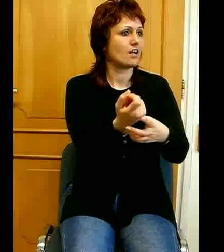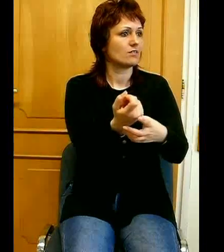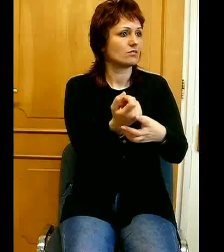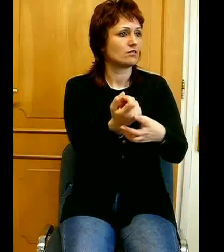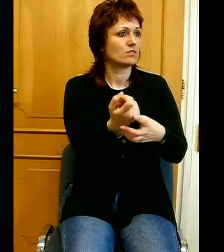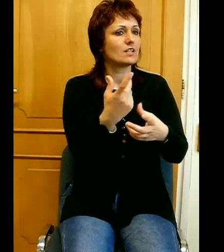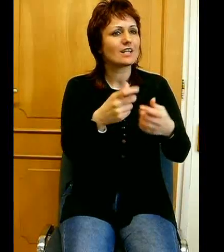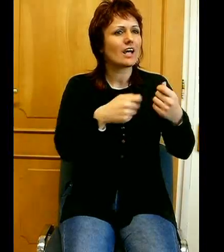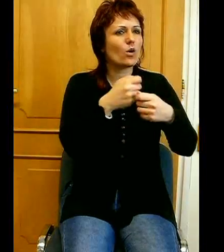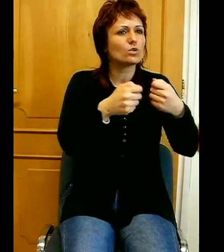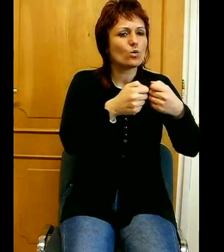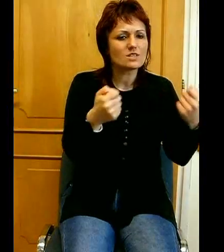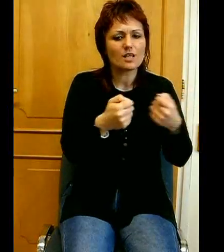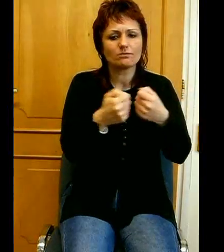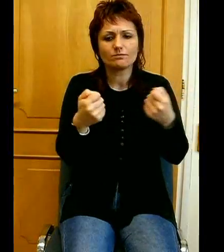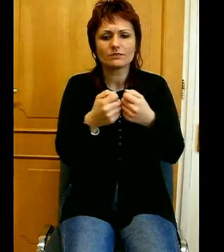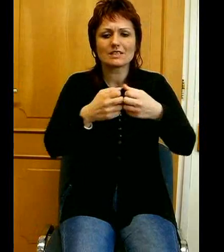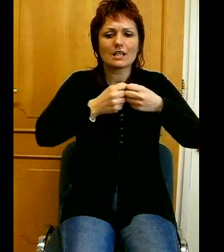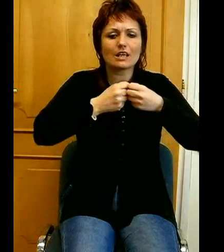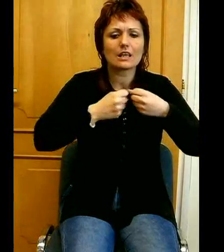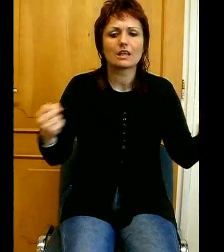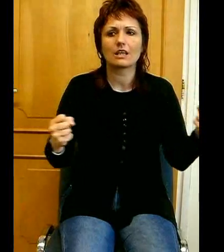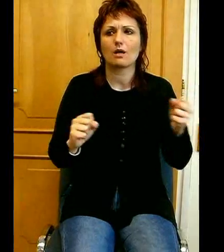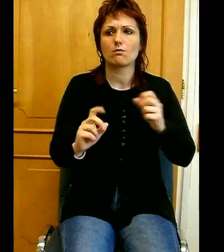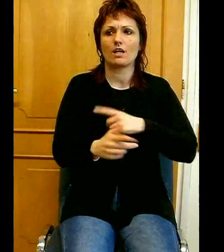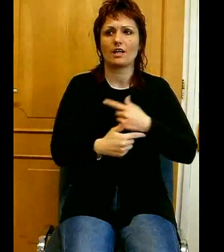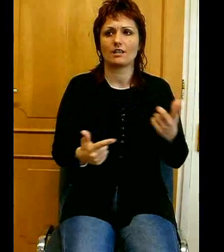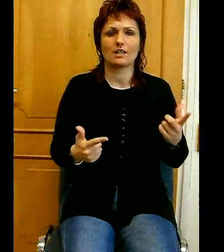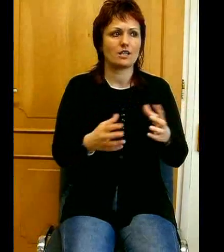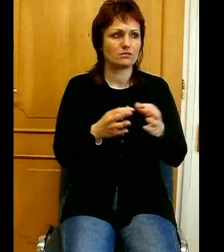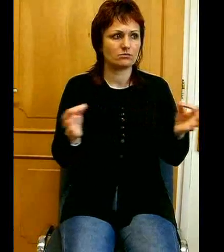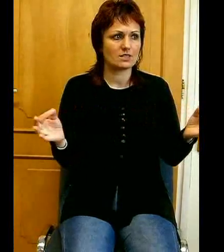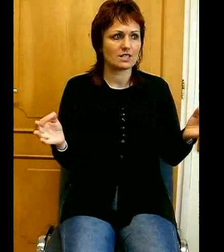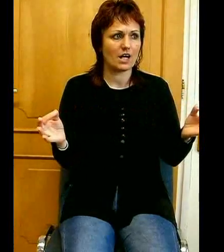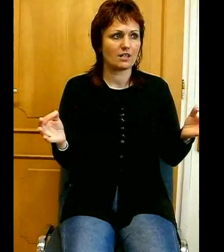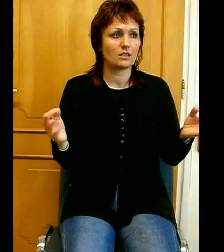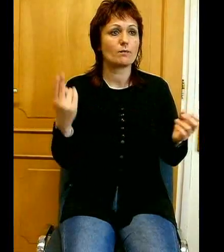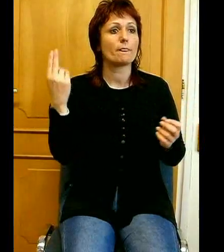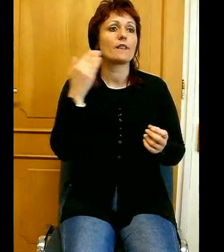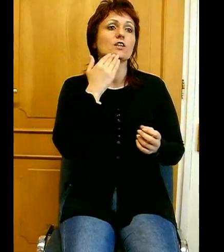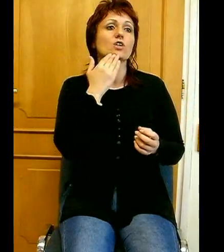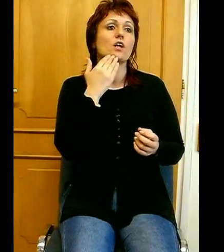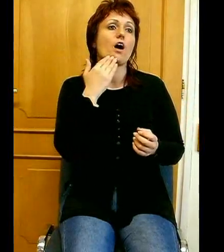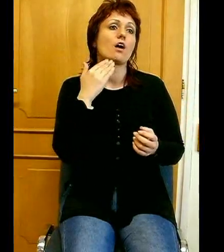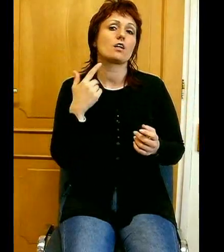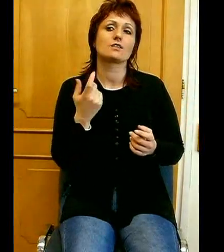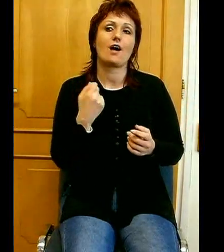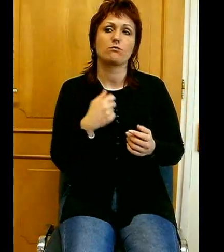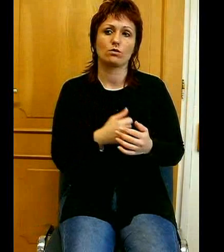széttéphetetlen szám, és mindez Isten akaratából. Aki nem tudja,